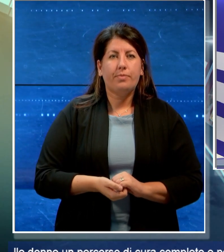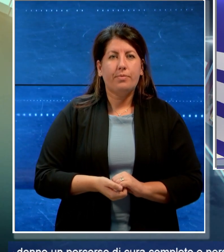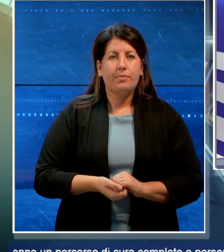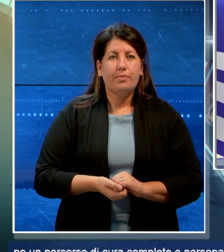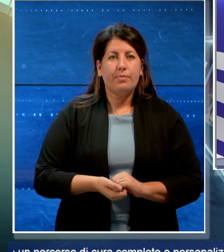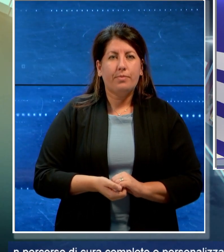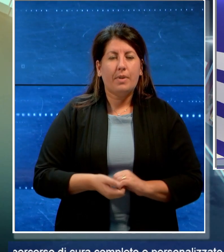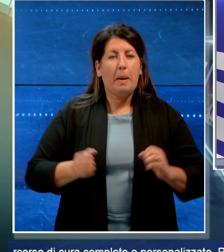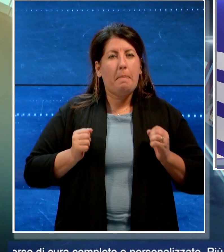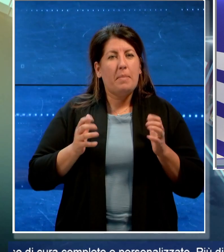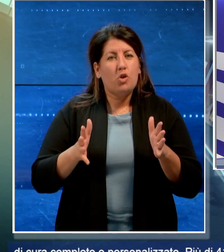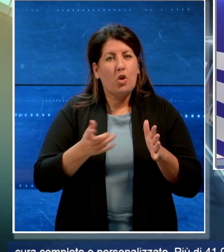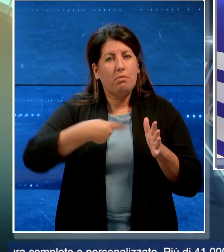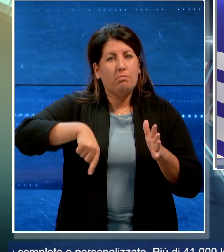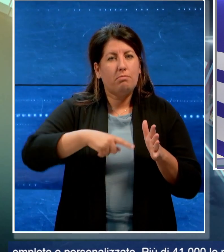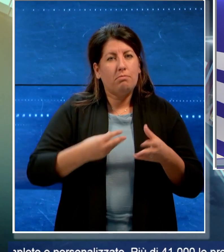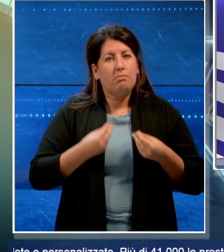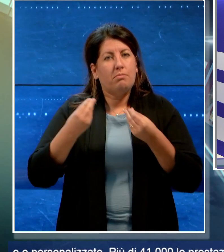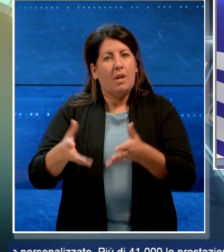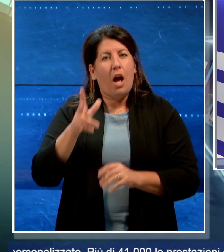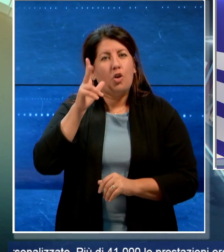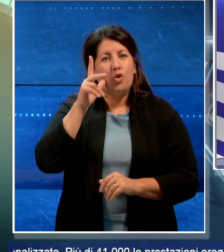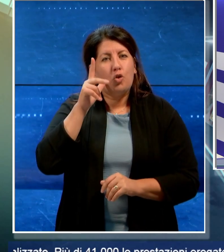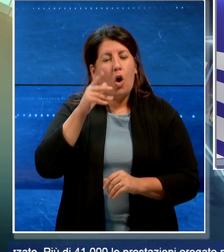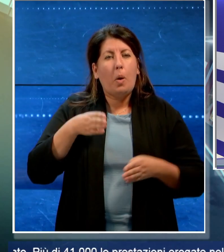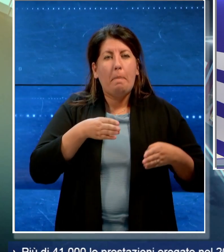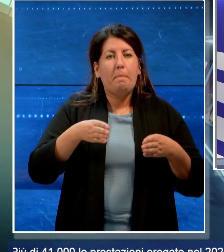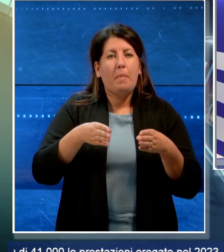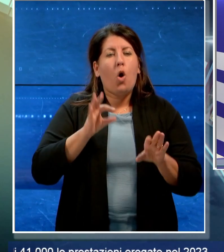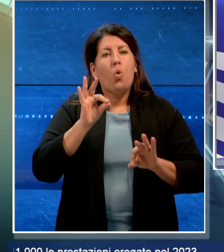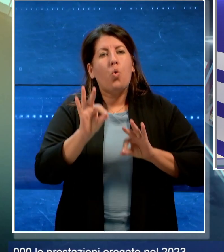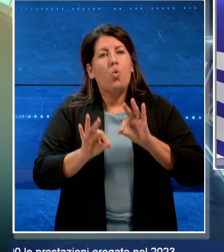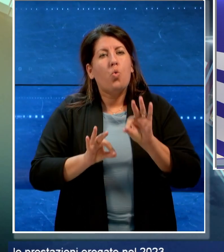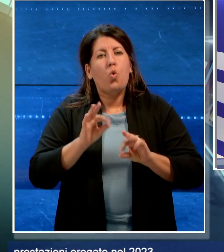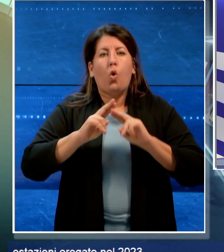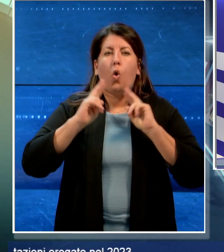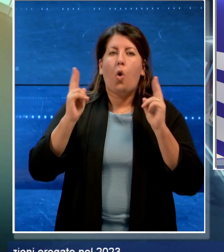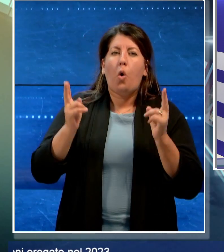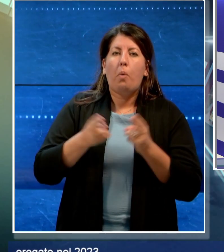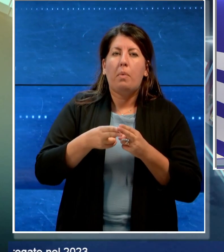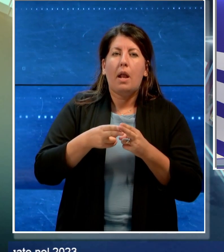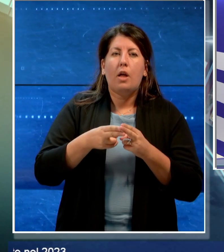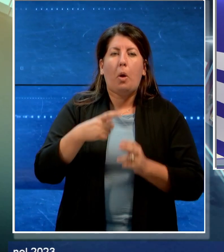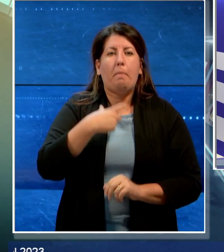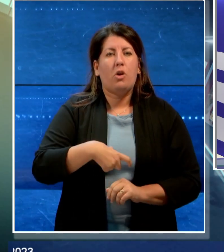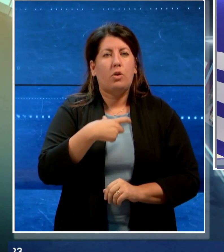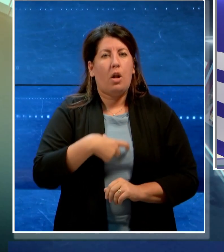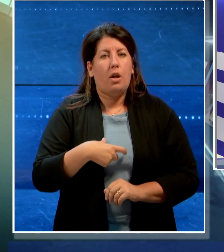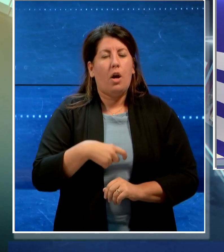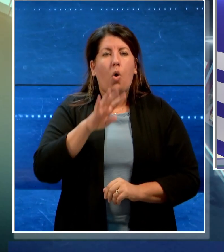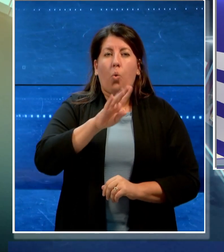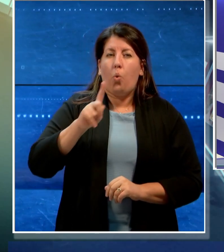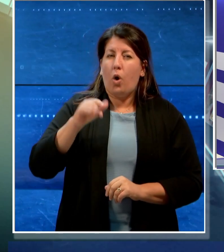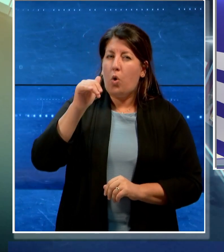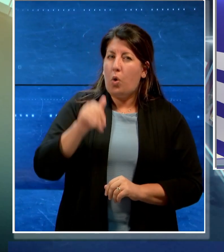La nostra missione è garantire alle donne un percorso di cura completo e personalizzato. Più di 41.000 le